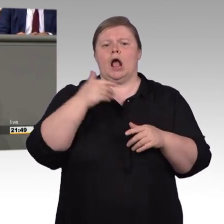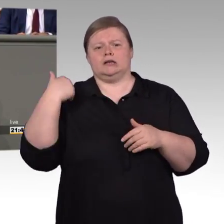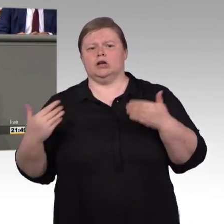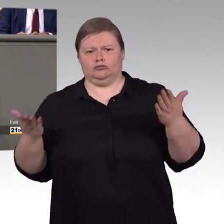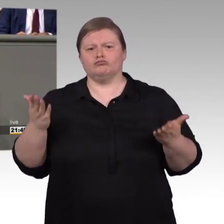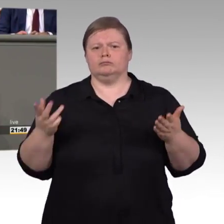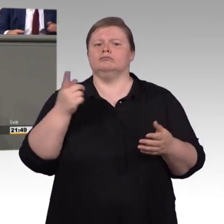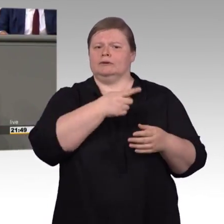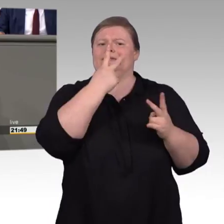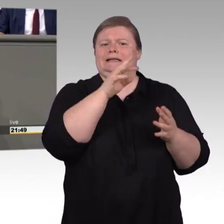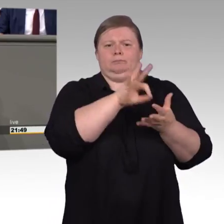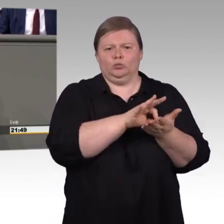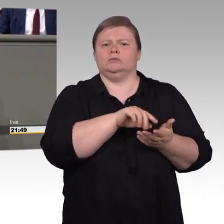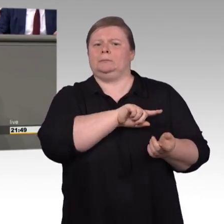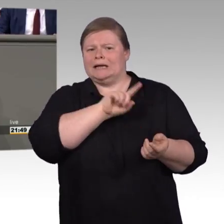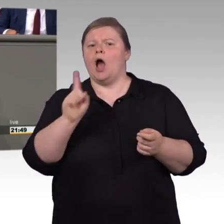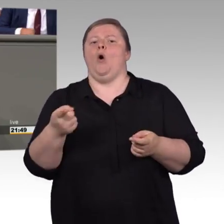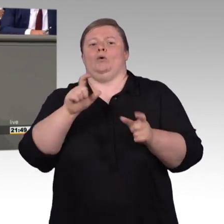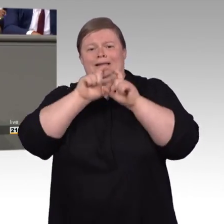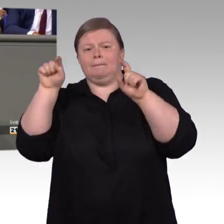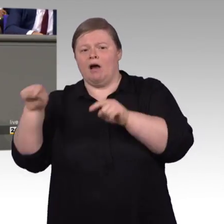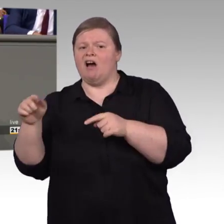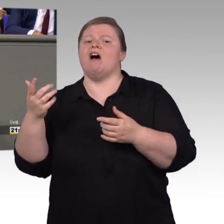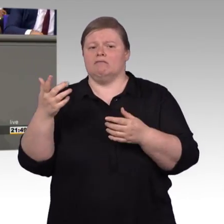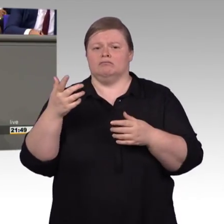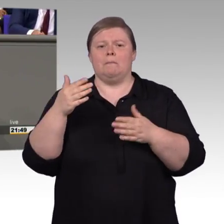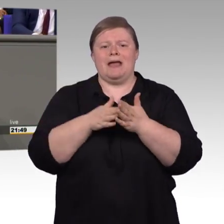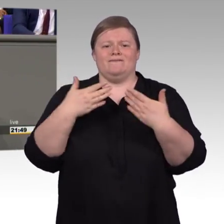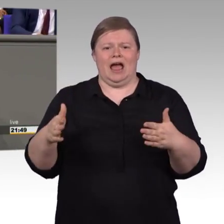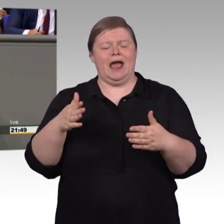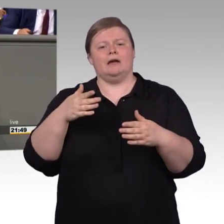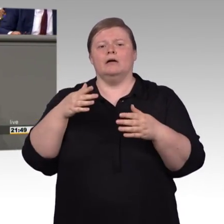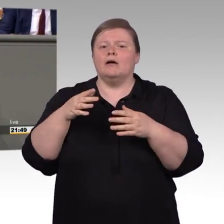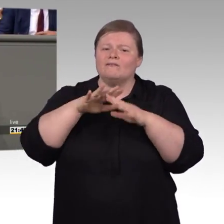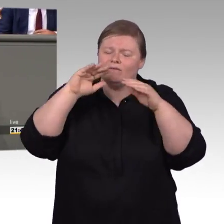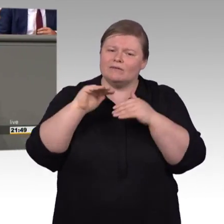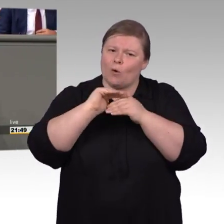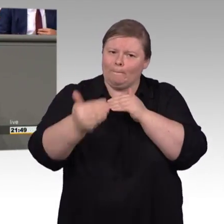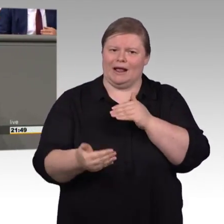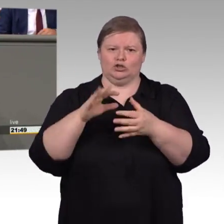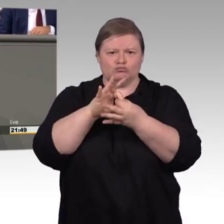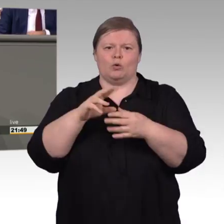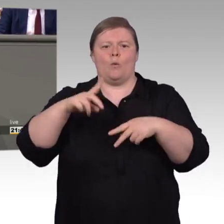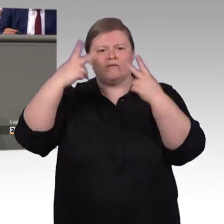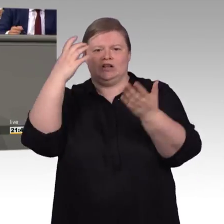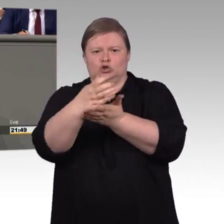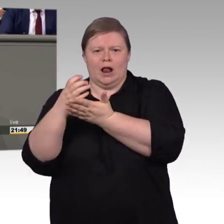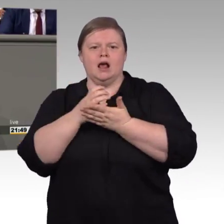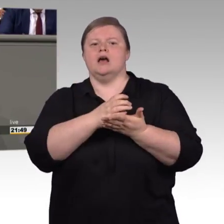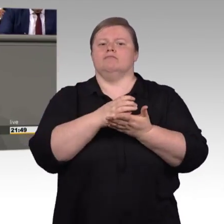daran arbeiten. Und ich hoffe, dass Sie die Rede wieder finden. Wir verlängern, wir verlängern die